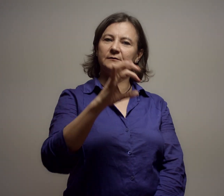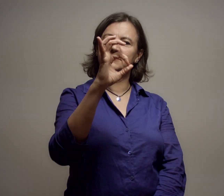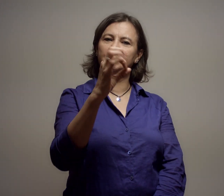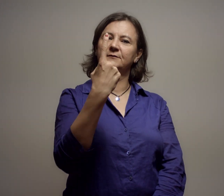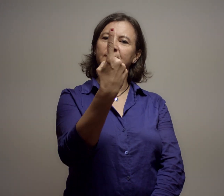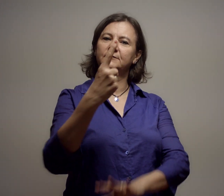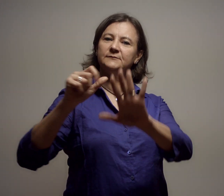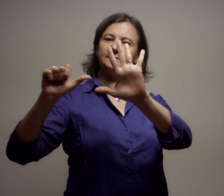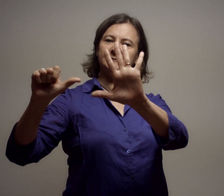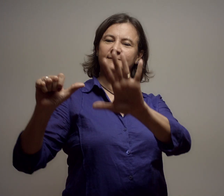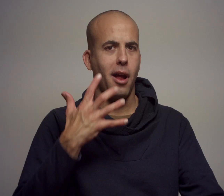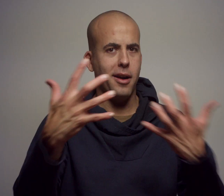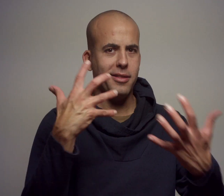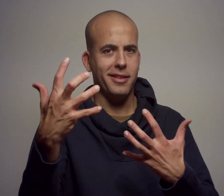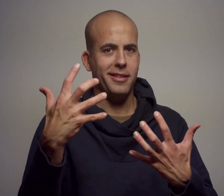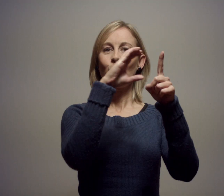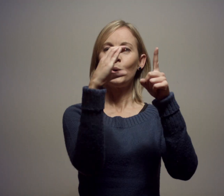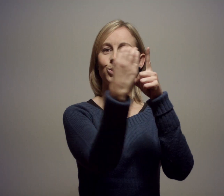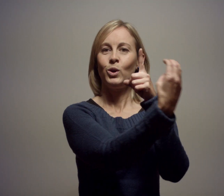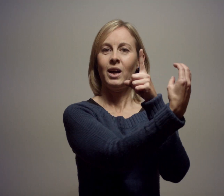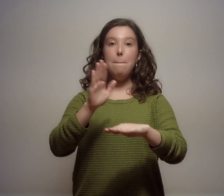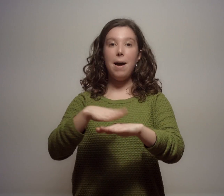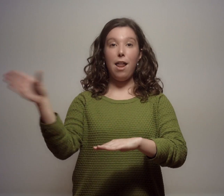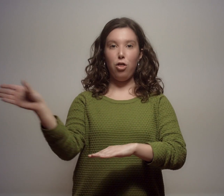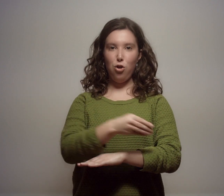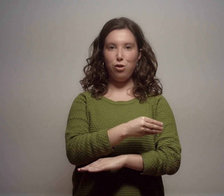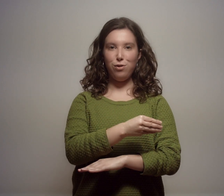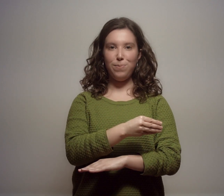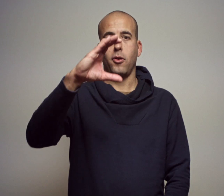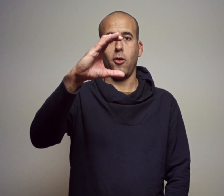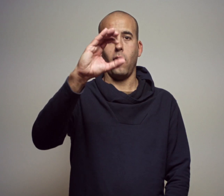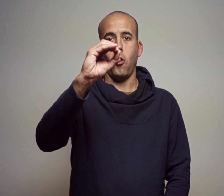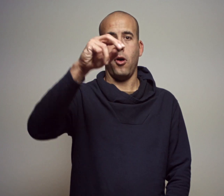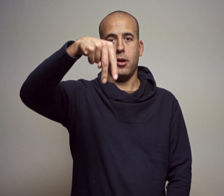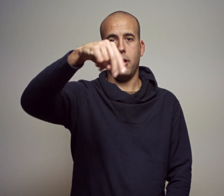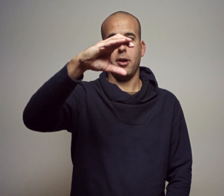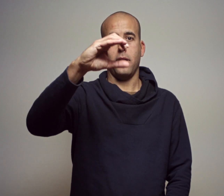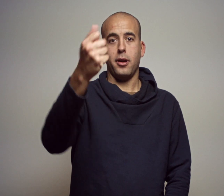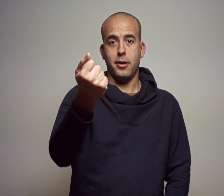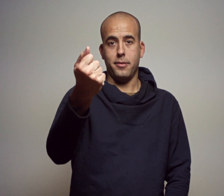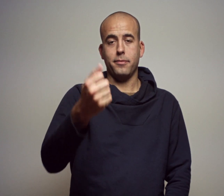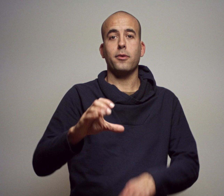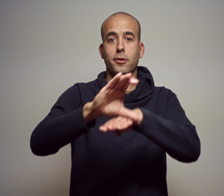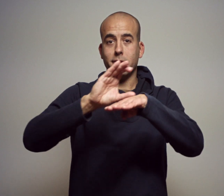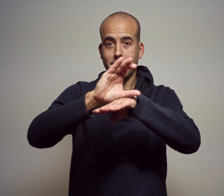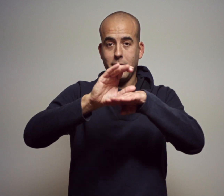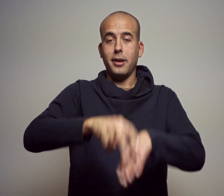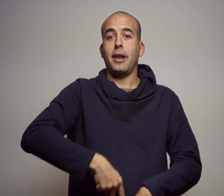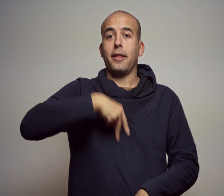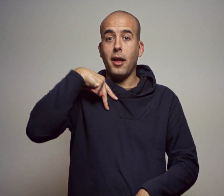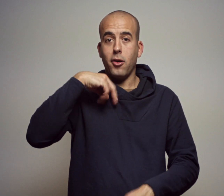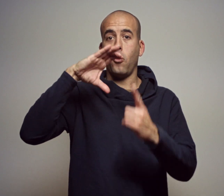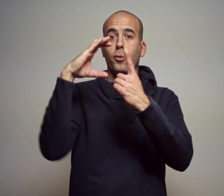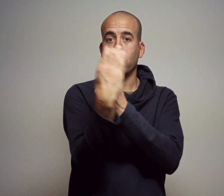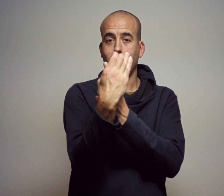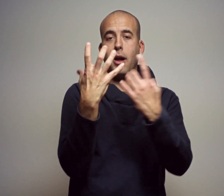Aquest 2016, Art i Cultura per a tothom. Conca. Consell